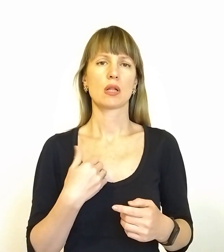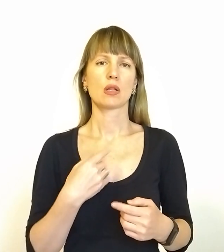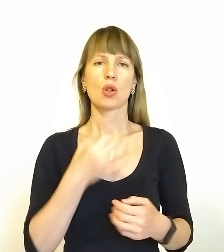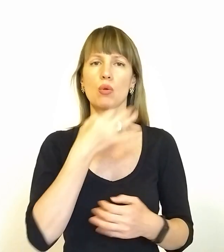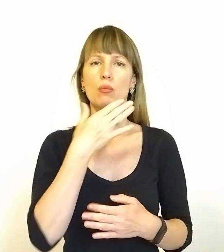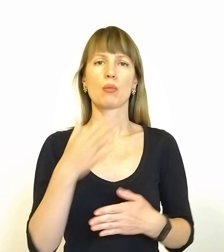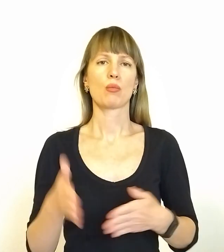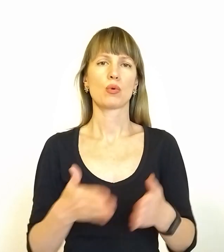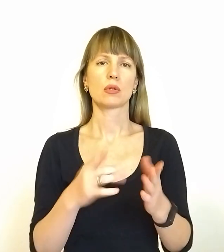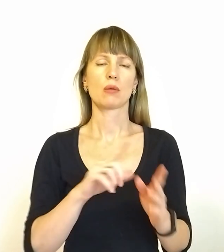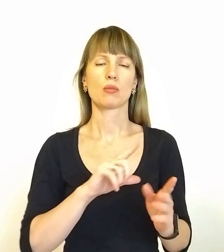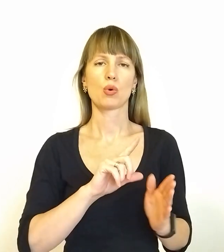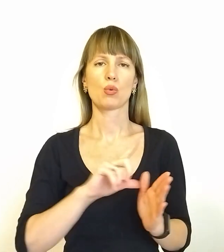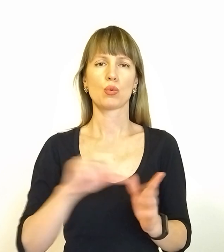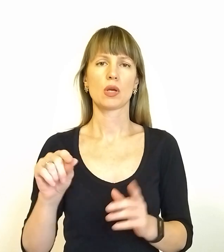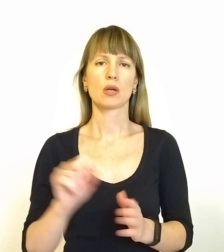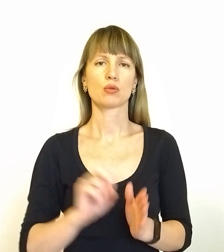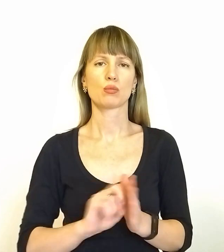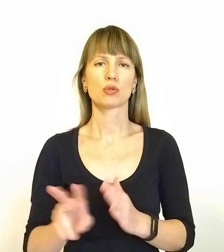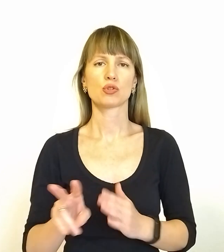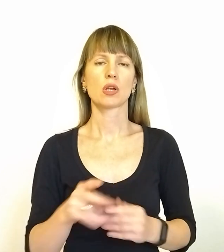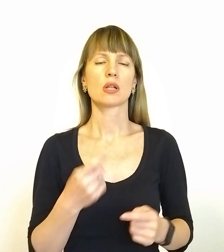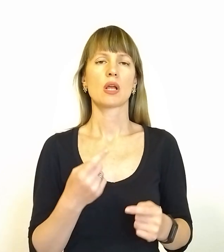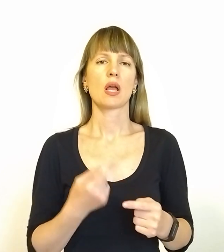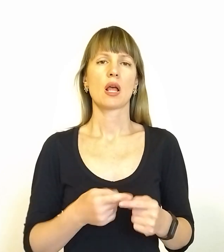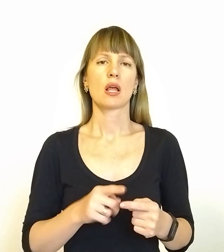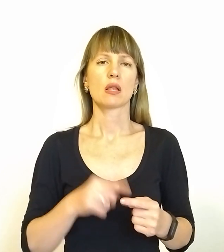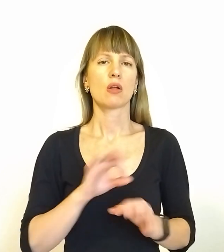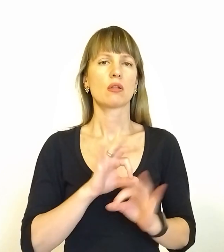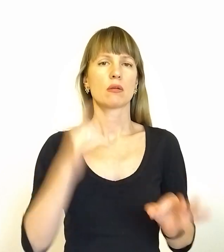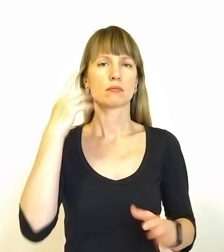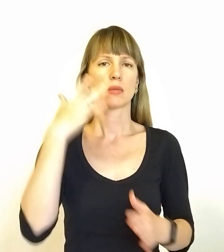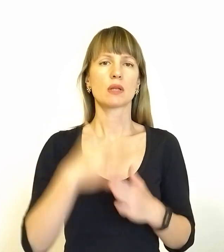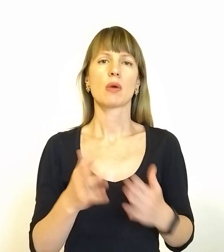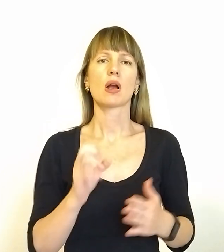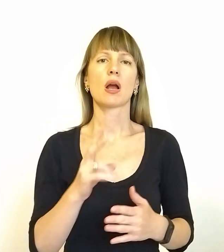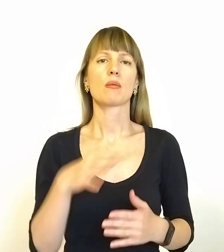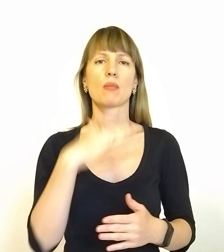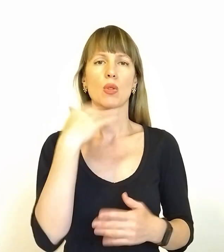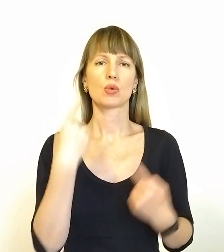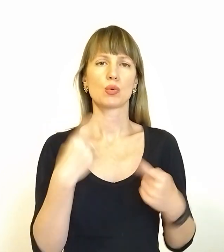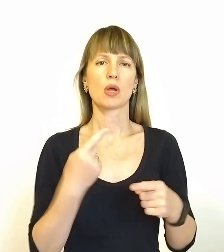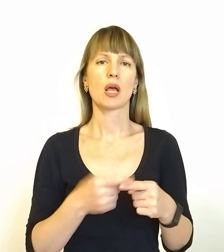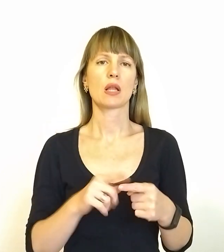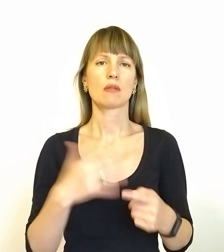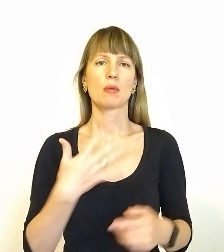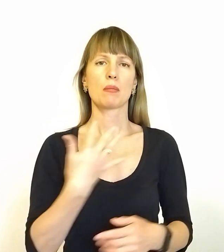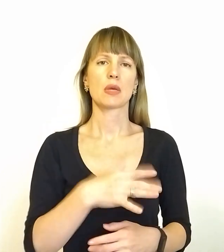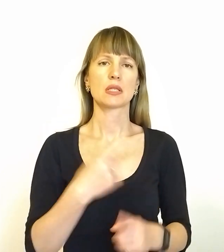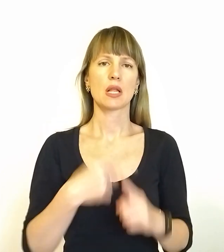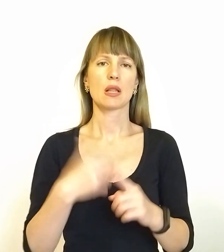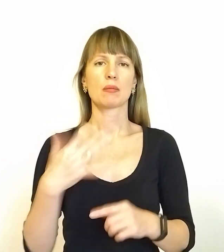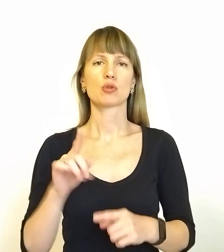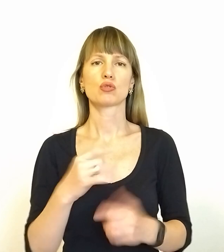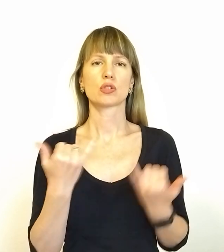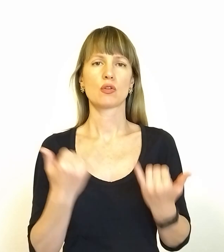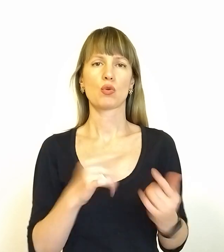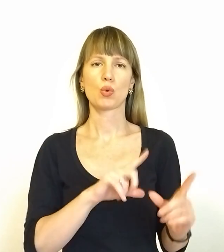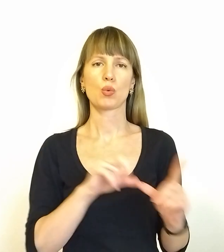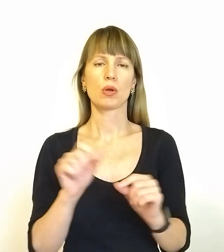усілями оттуда вырватися. Вот, якби все. Я прекрасно розумів, як і багато інші, що це все 50 на 50, то, що ми сьогодні виїхали. Ми могли